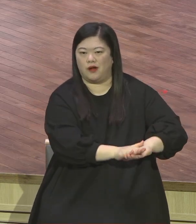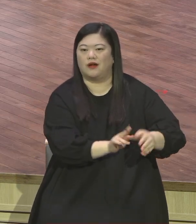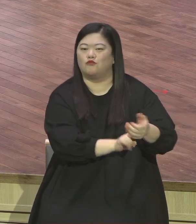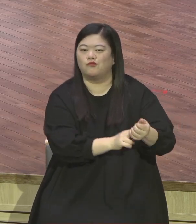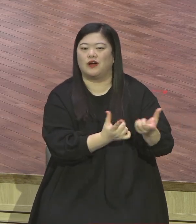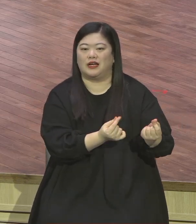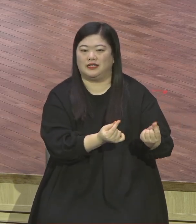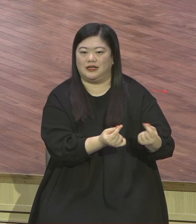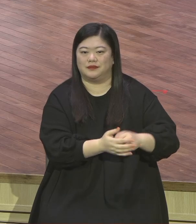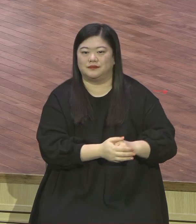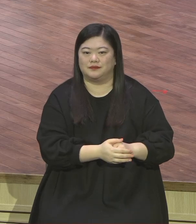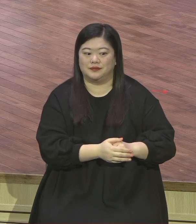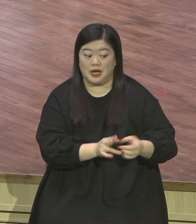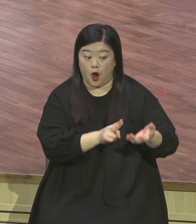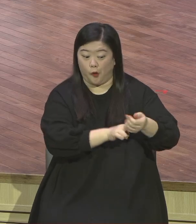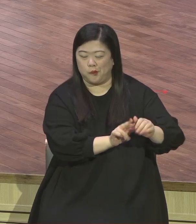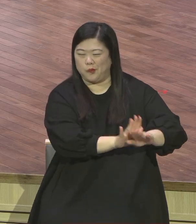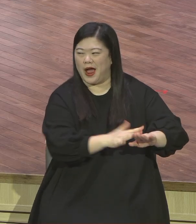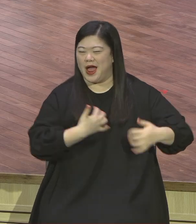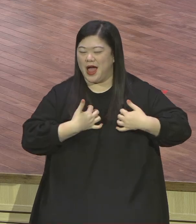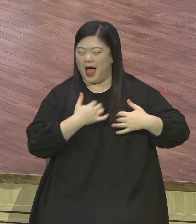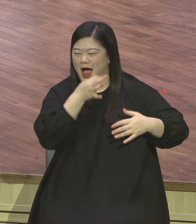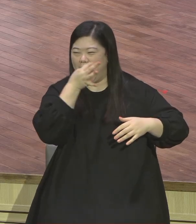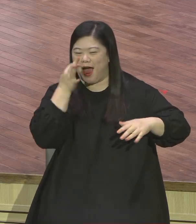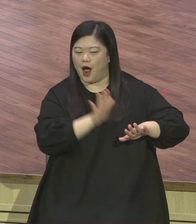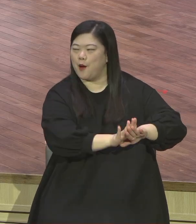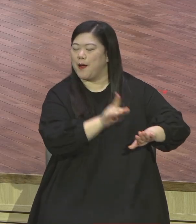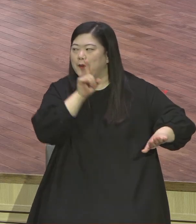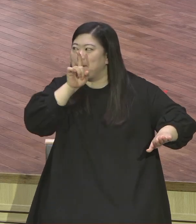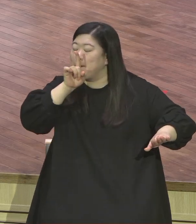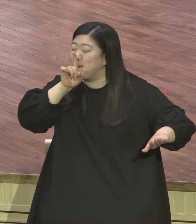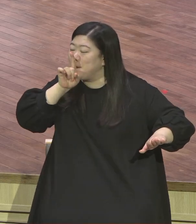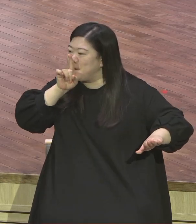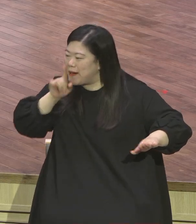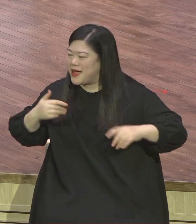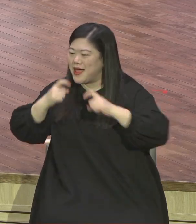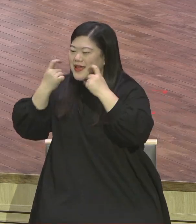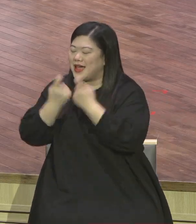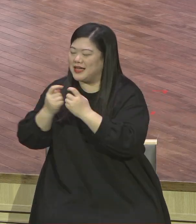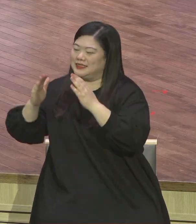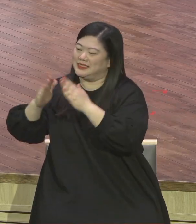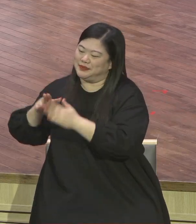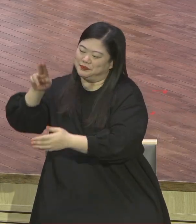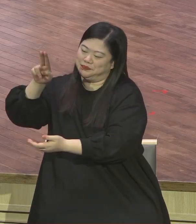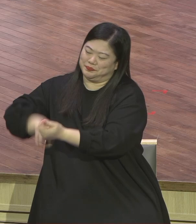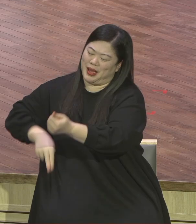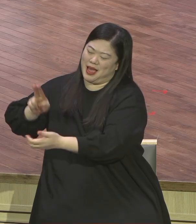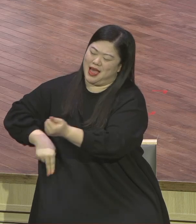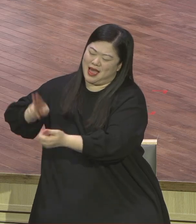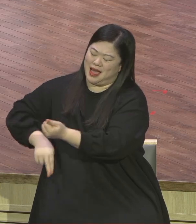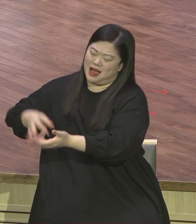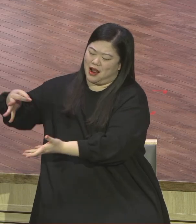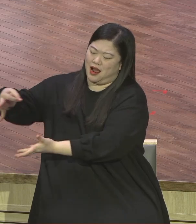숨겨두고 기뻐하며 돌아가서 자기의 소유를 다 팔아 그 밭을 샀느니라